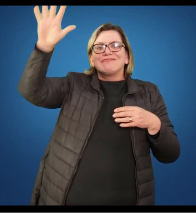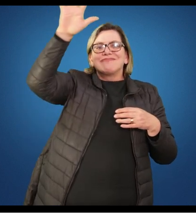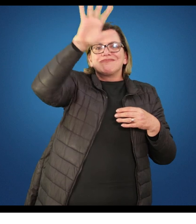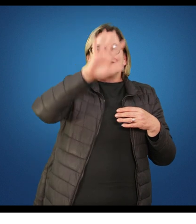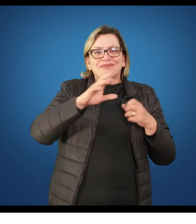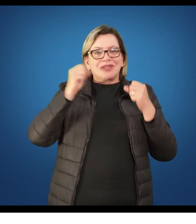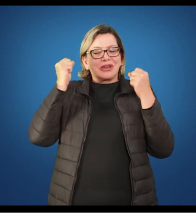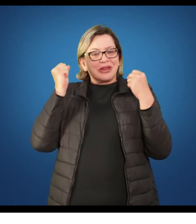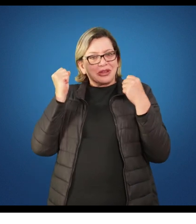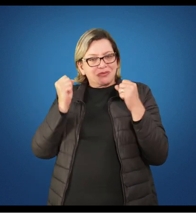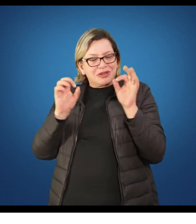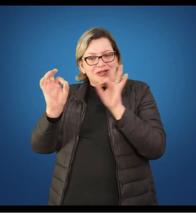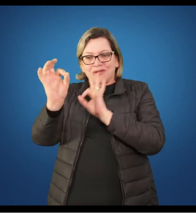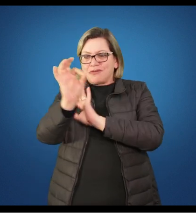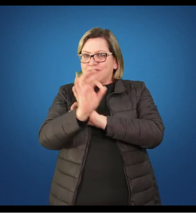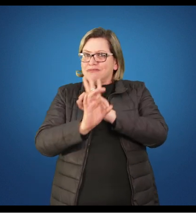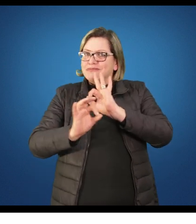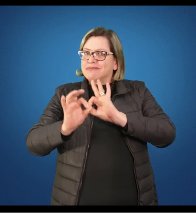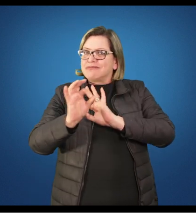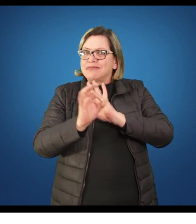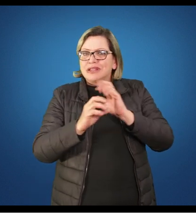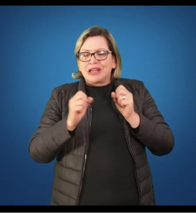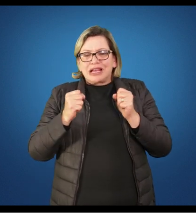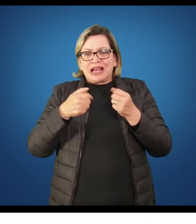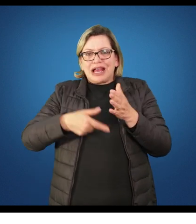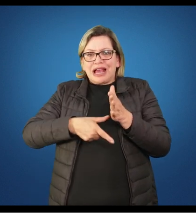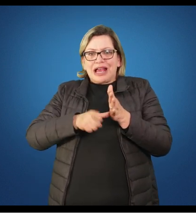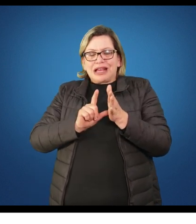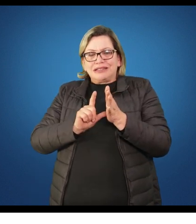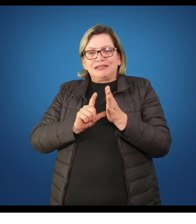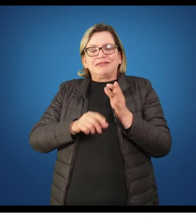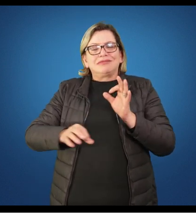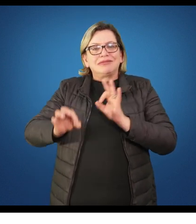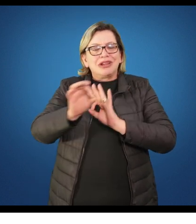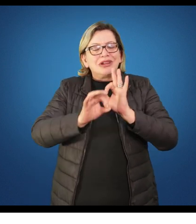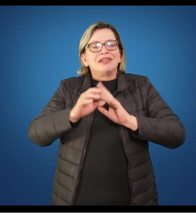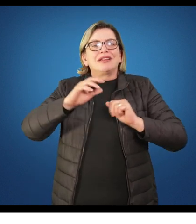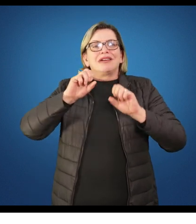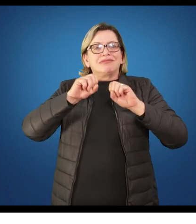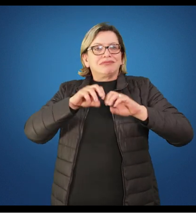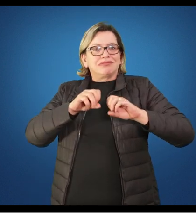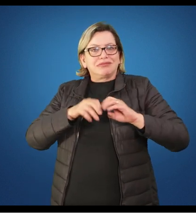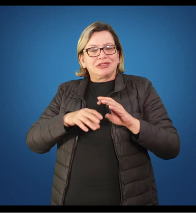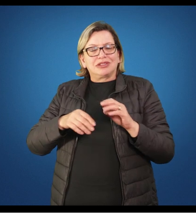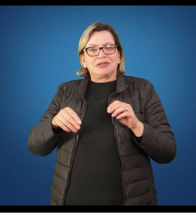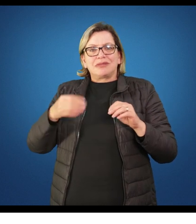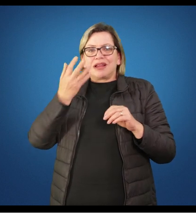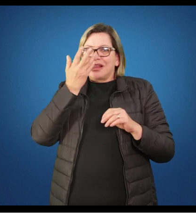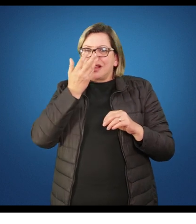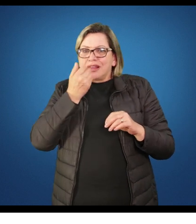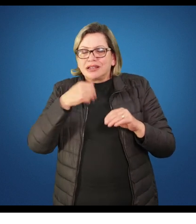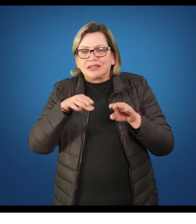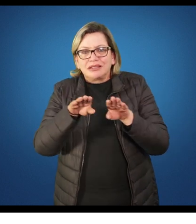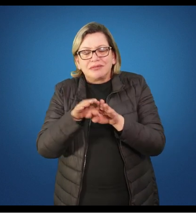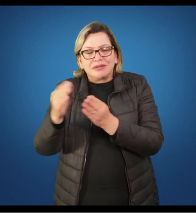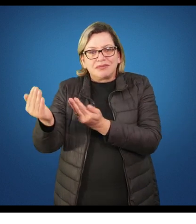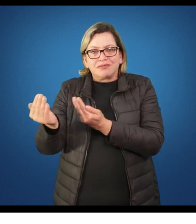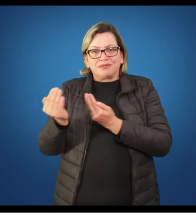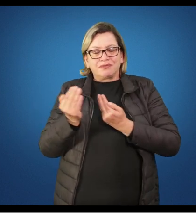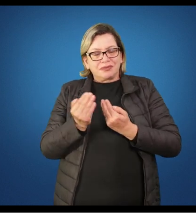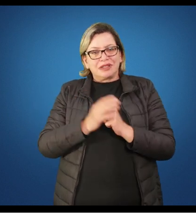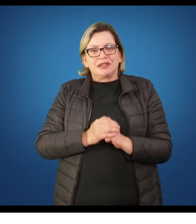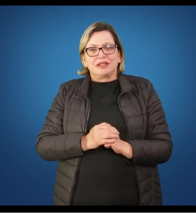podem nos orientar no sentido de planejar essas aulas, tanto para a criança quanto para adolescentes.